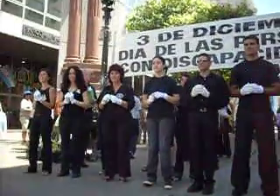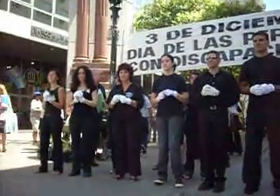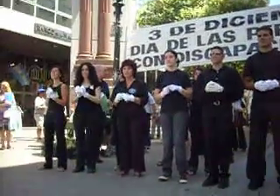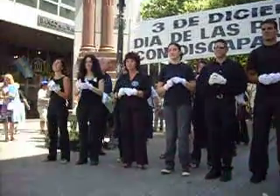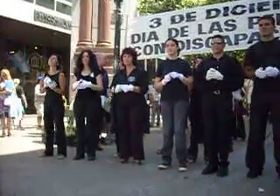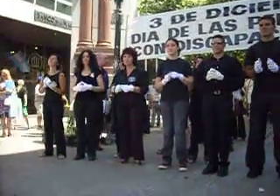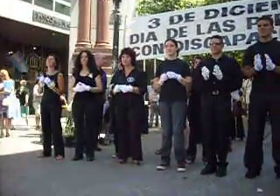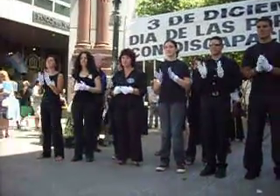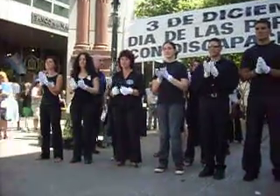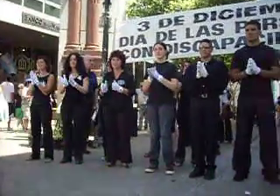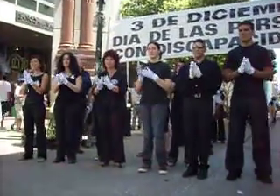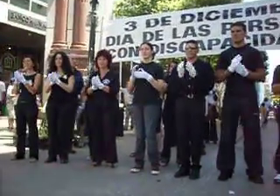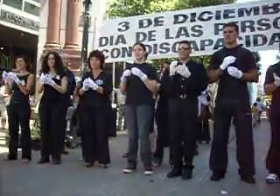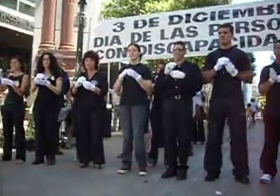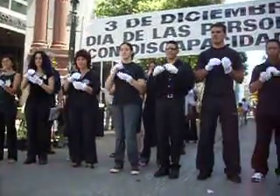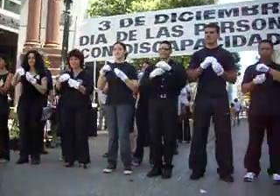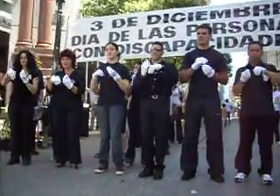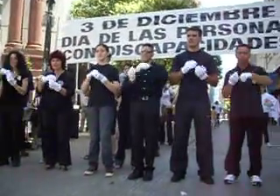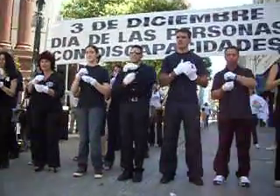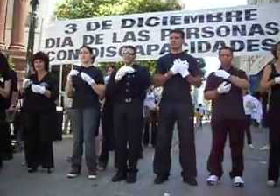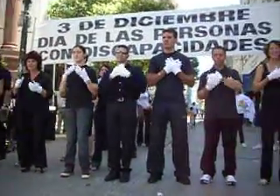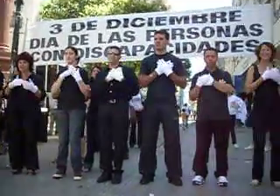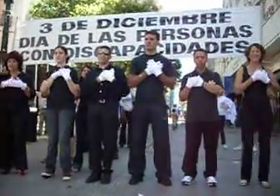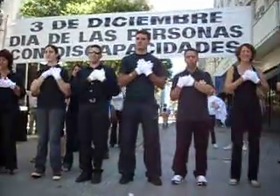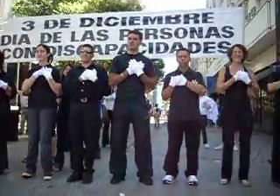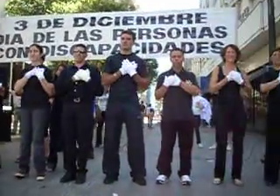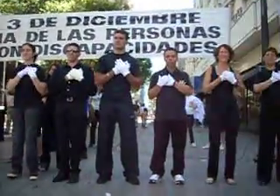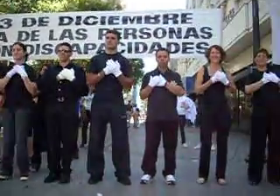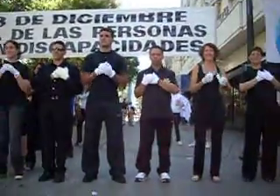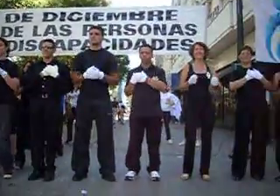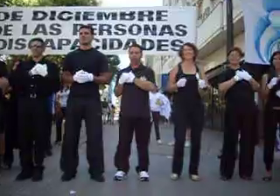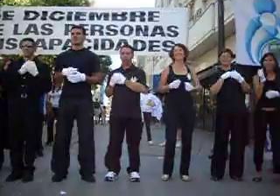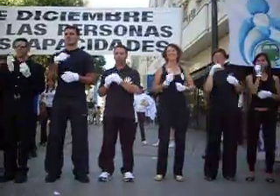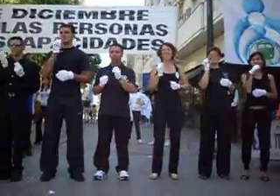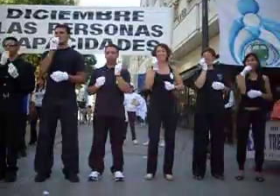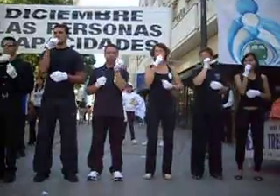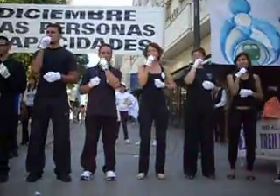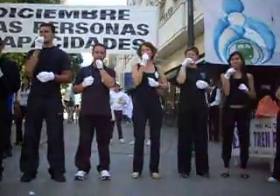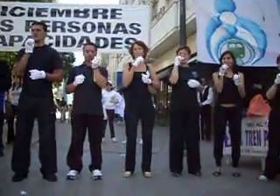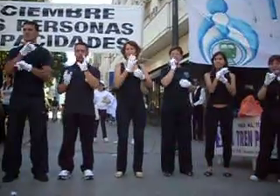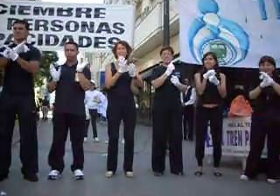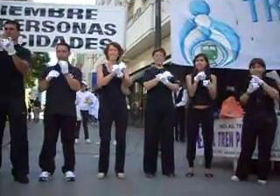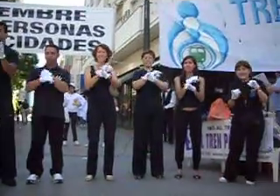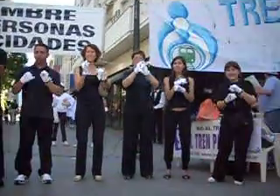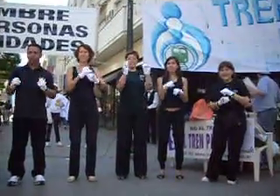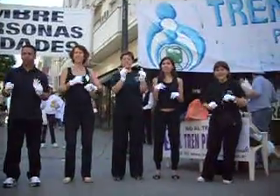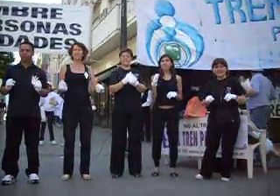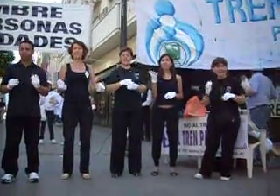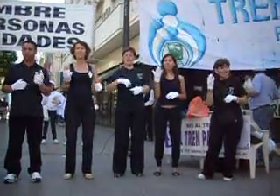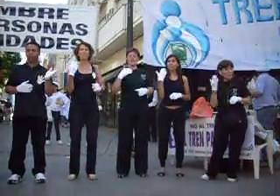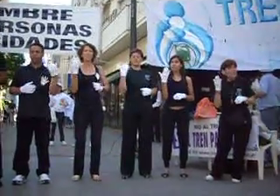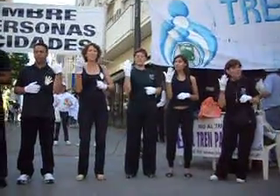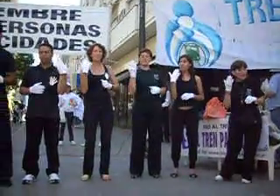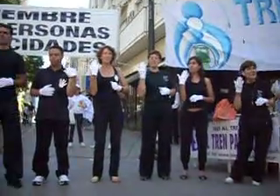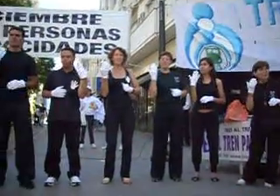Junto a mi ser es querido, cantar lo feliz, mirar será posible